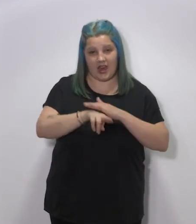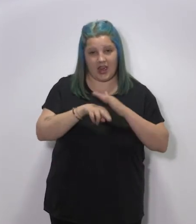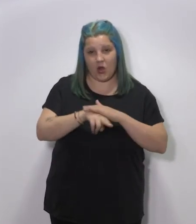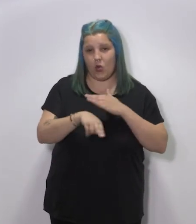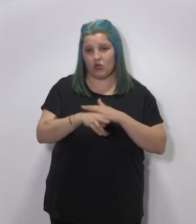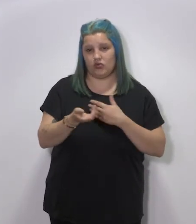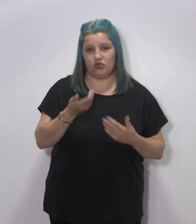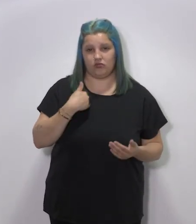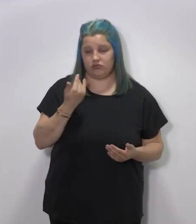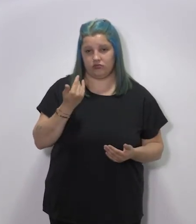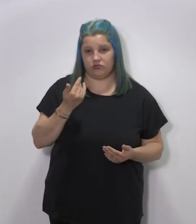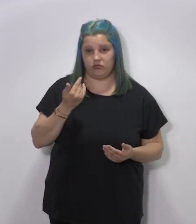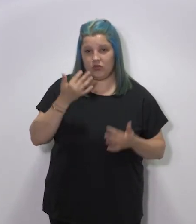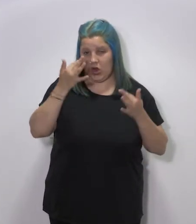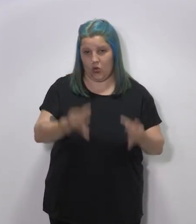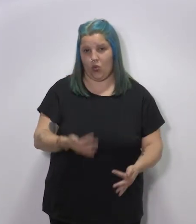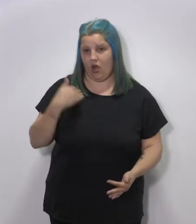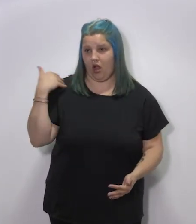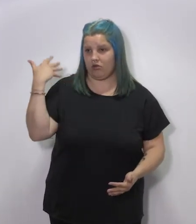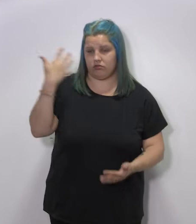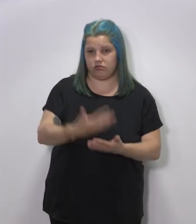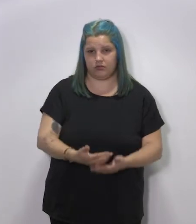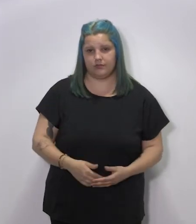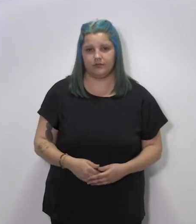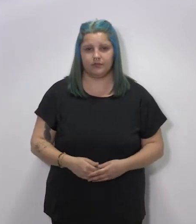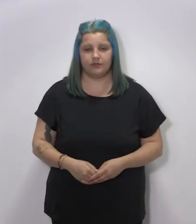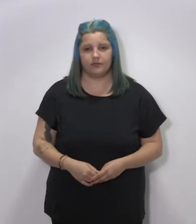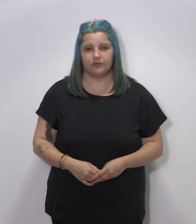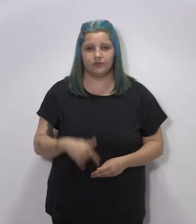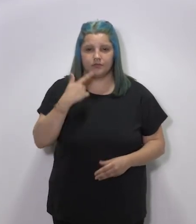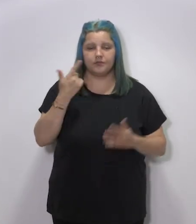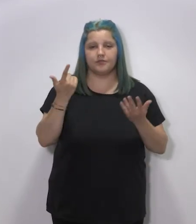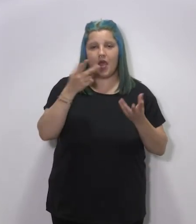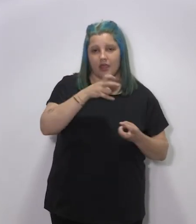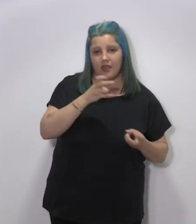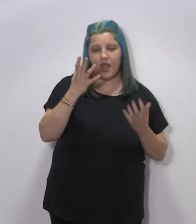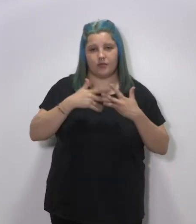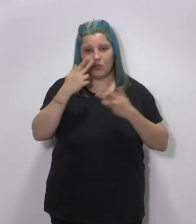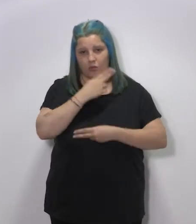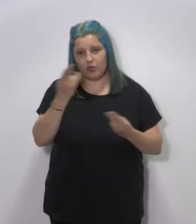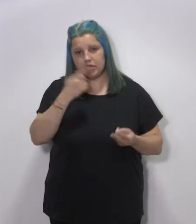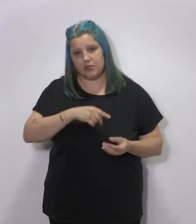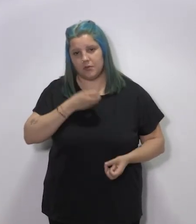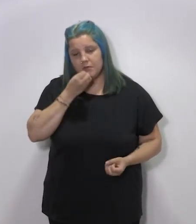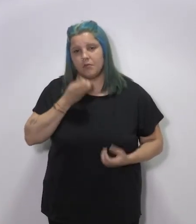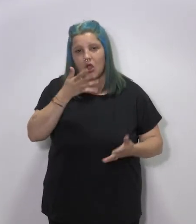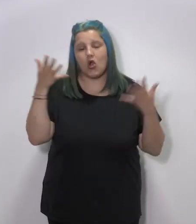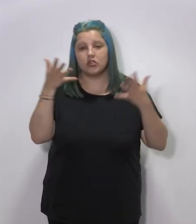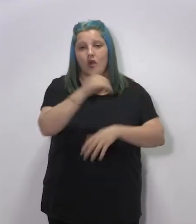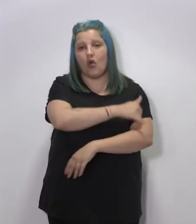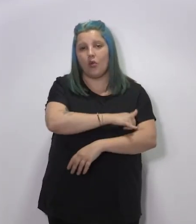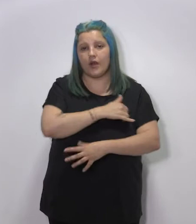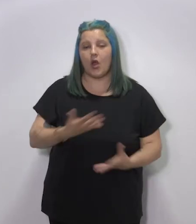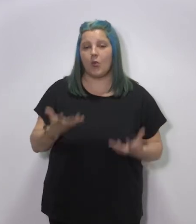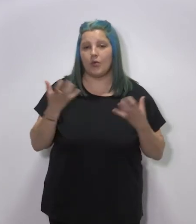recursos que jamás se han puesto en circulación. Y de la Consejería también de Hacienda y Administración Pública, les informo que el